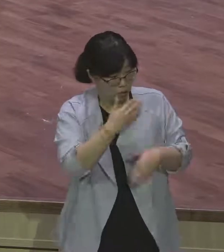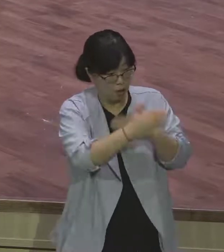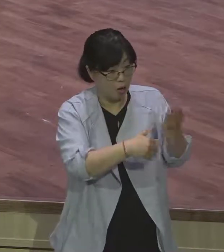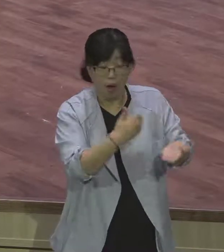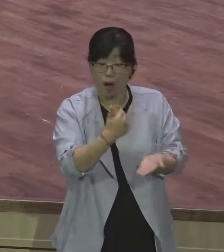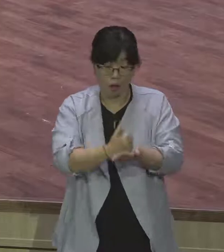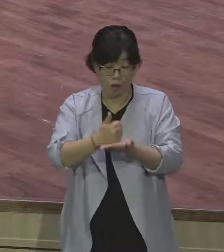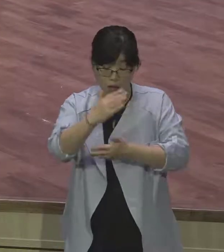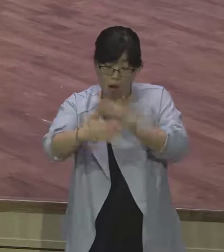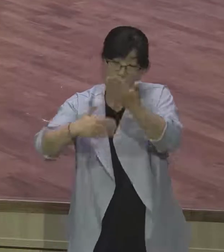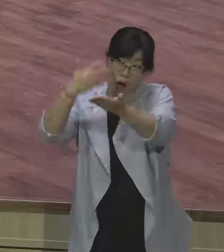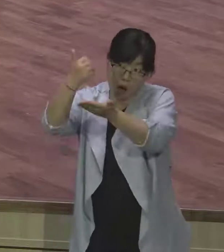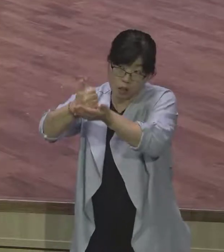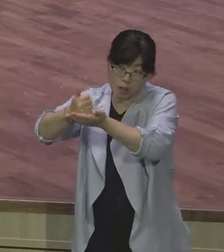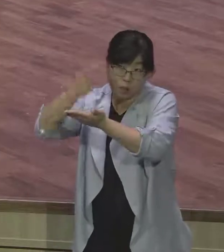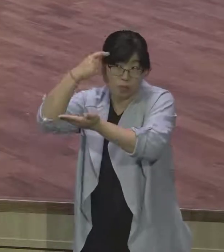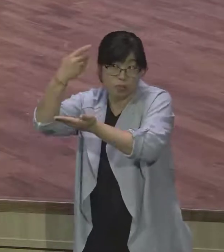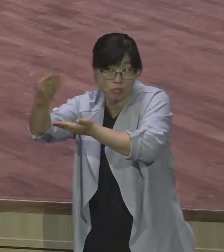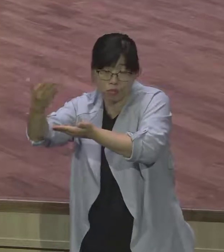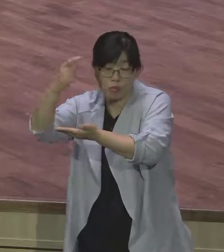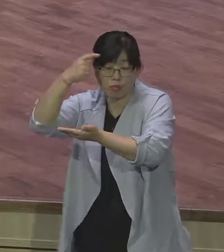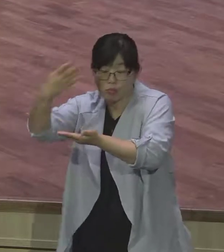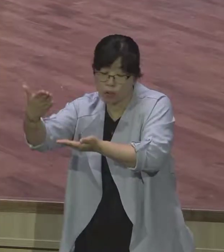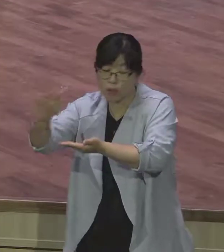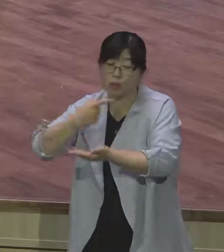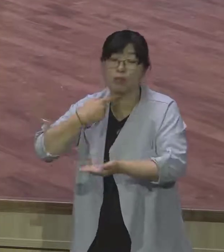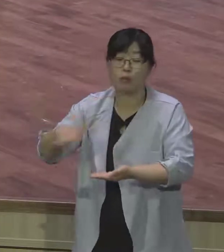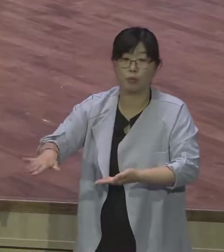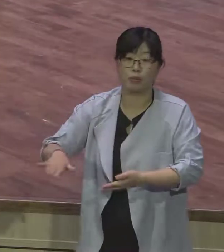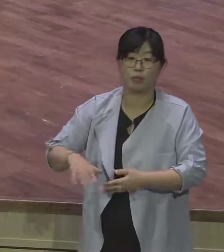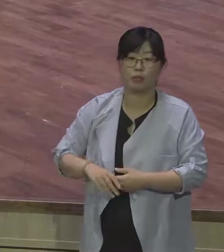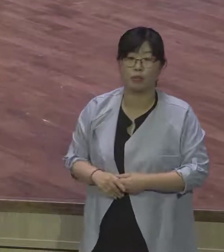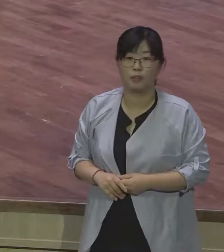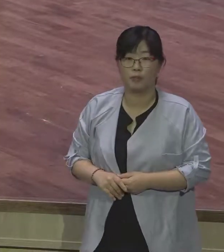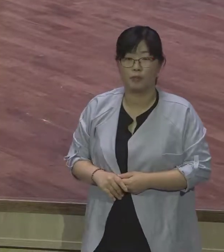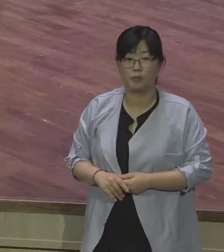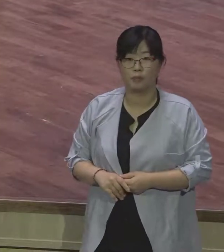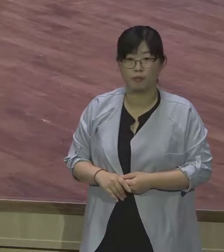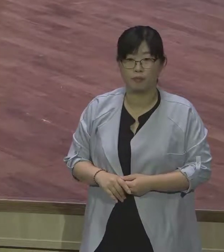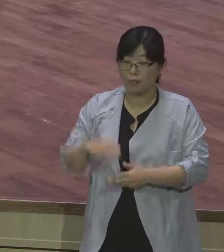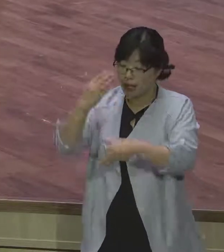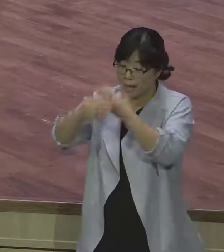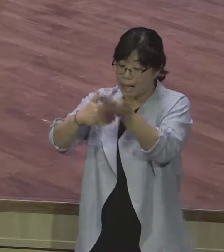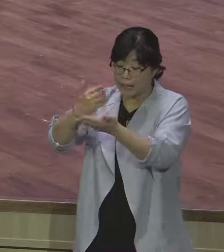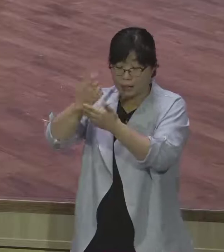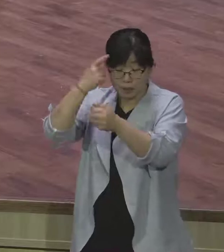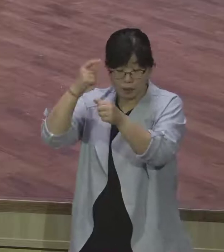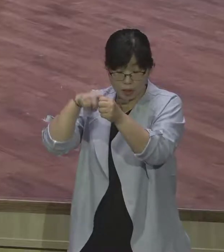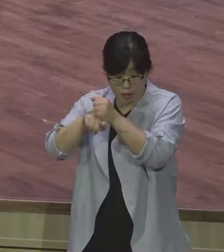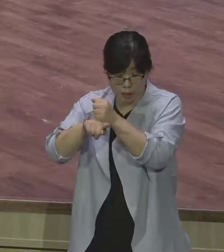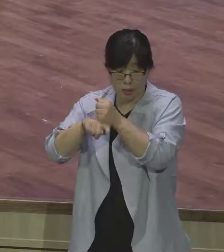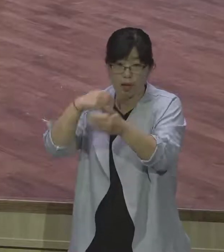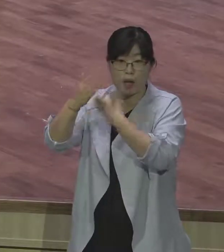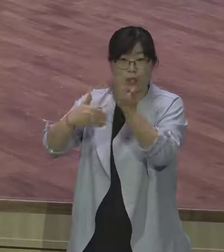야곱의 약속의 땅 가난으로 돌아가야 하는 그 사람 뜻이에요. 돌아가는 그 사람 뜻인데